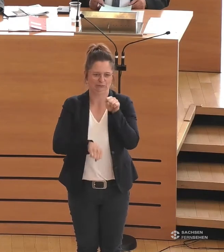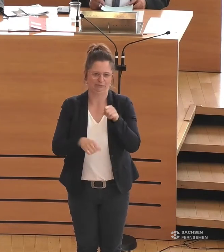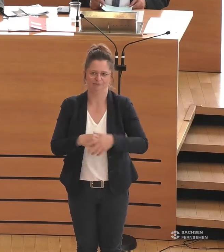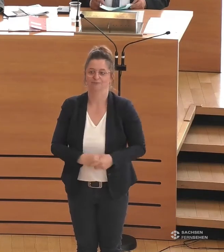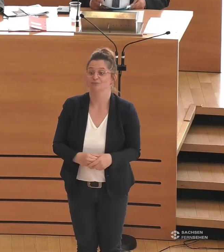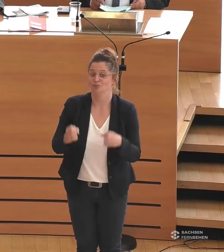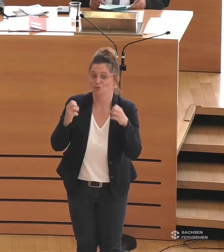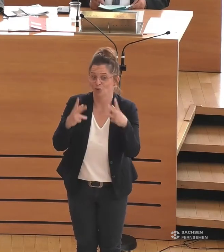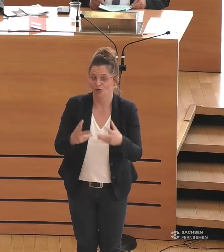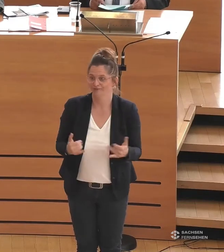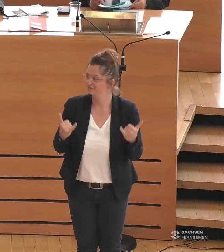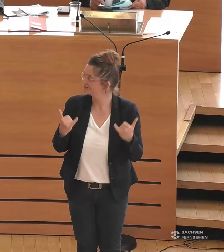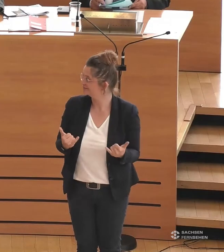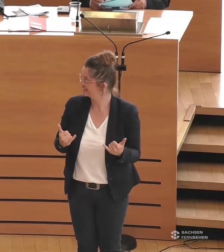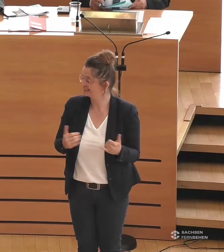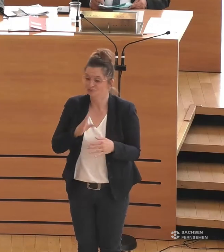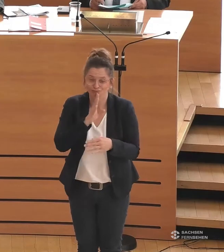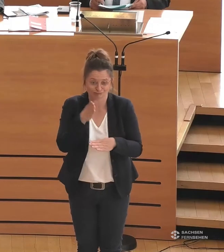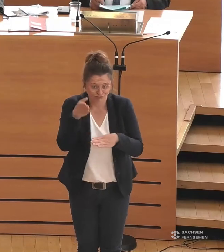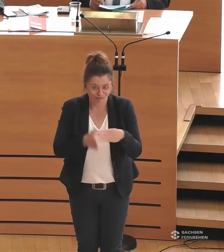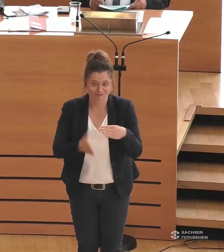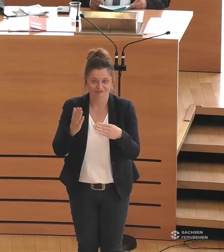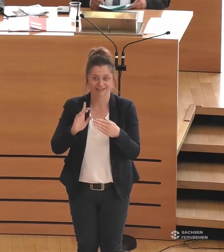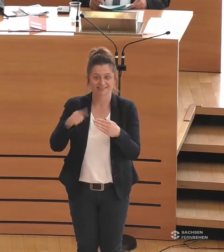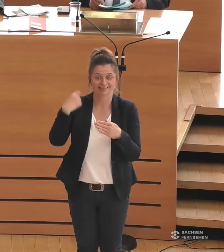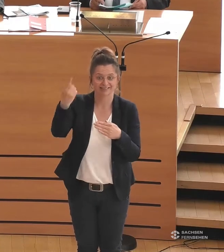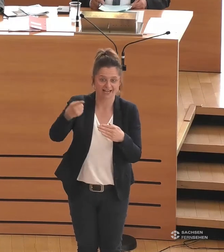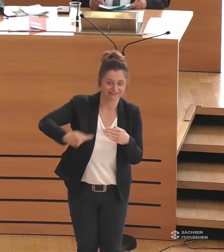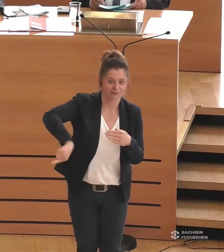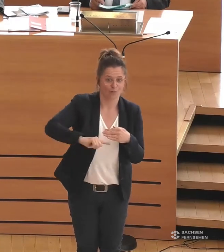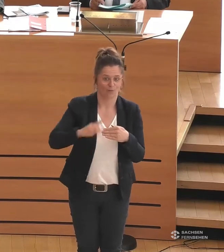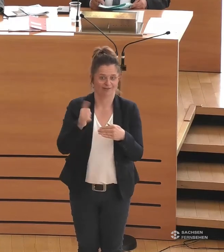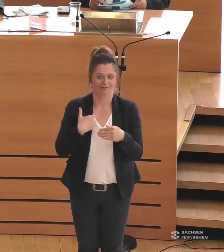Dann würde ich sagen, setze ich das in der nächsten Runde fort.